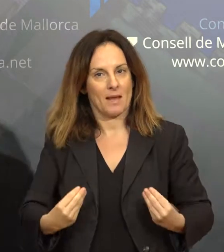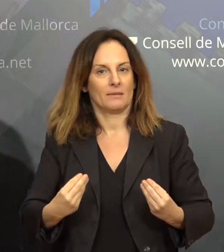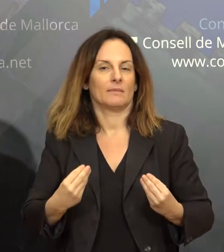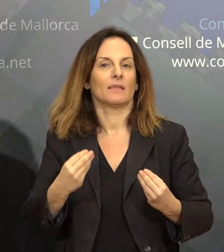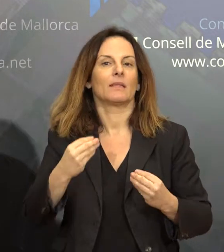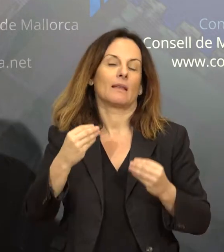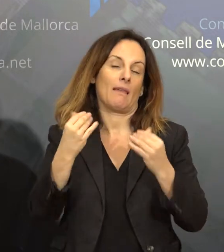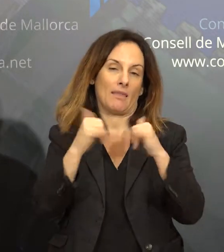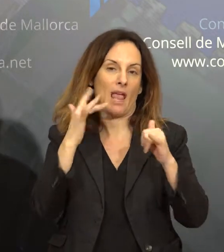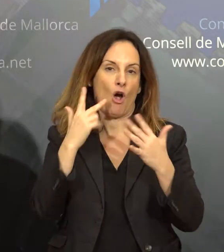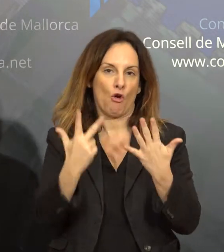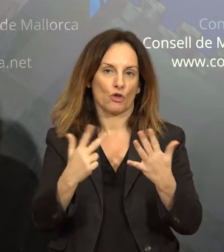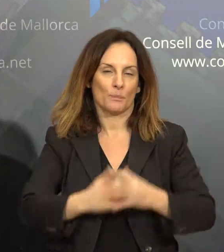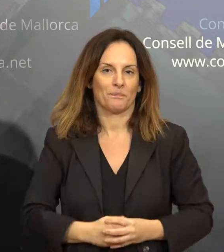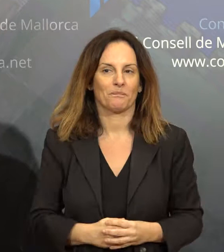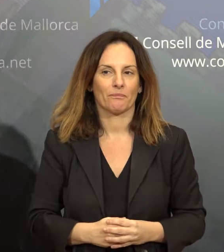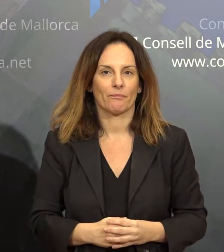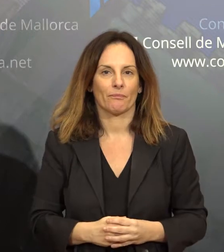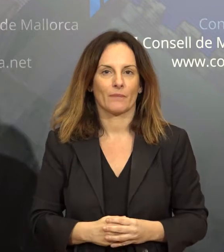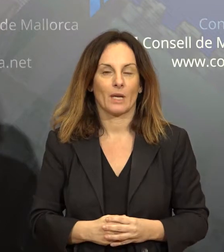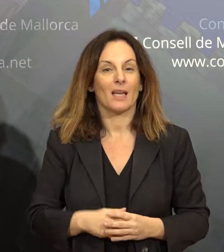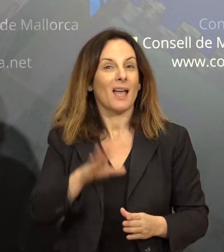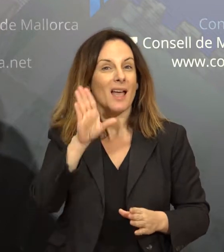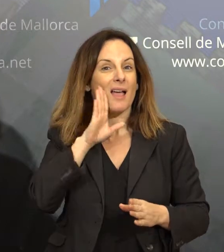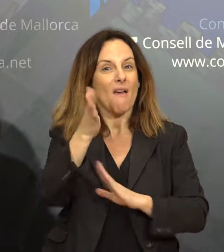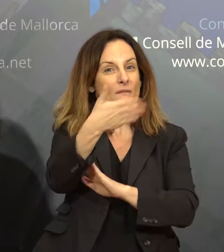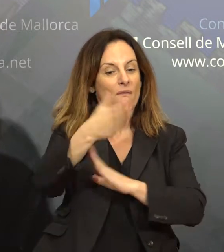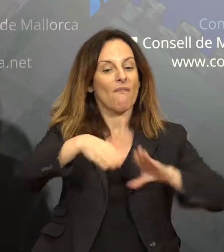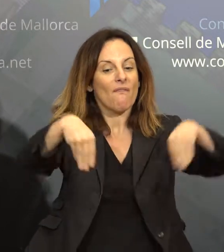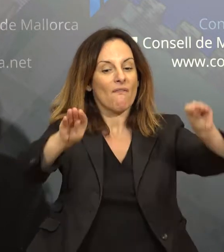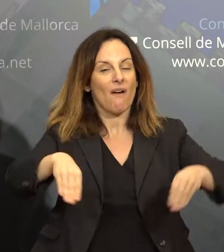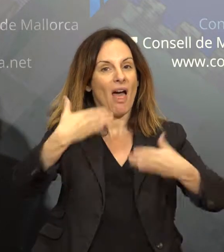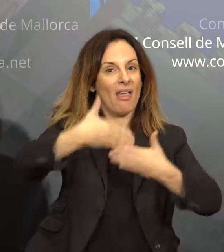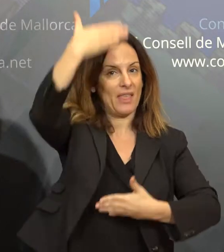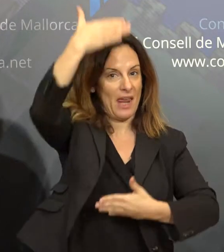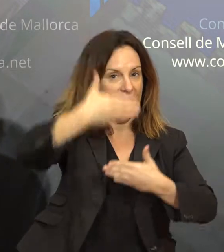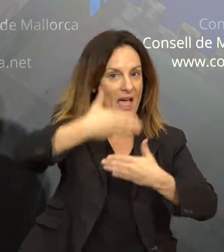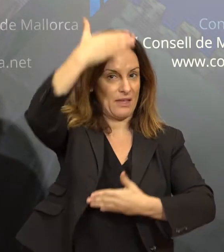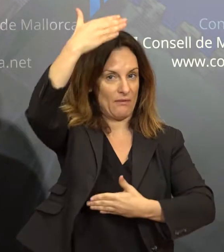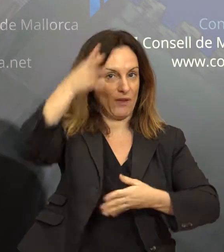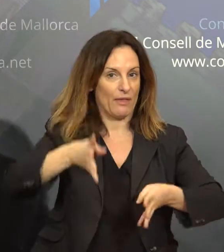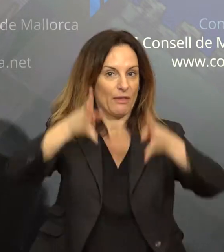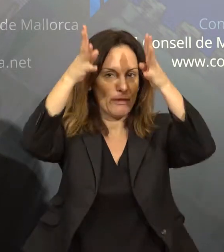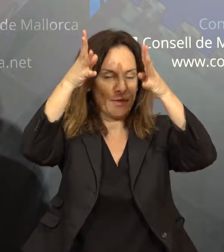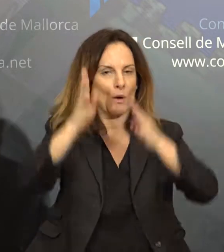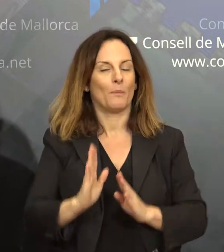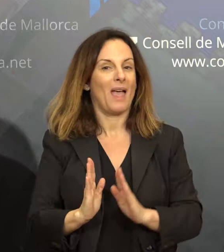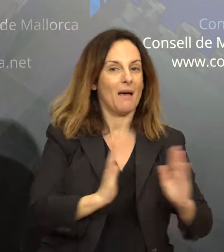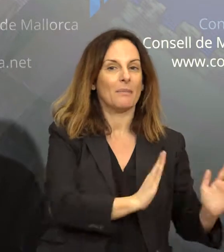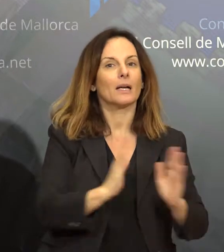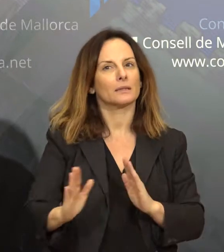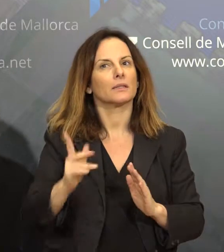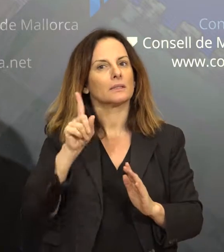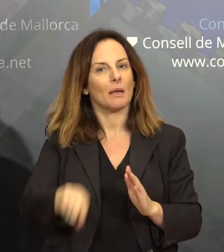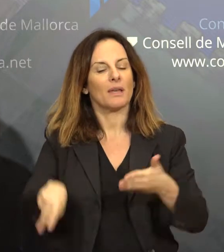Actes concretament del Consell, a part d'aquesta penllada de Banderol que s comentat, vull destacar unes lectures dramatitzades,